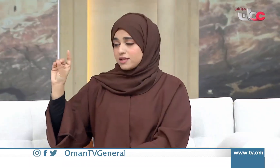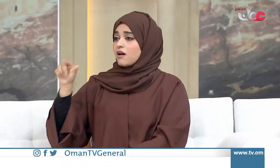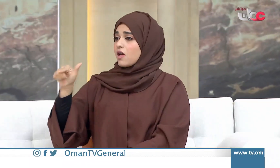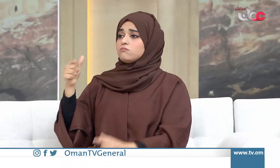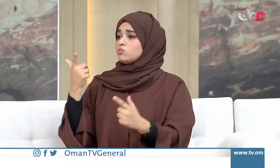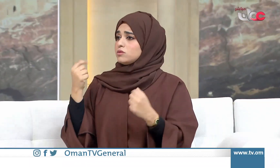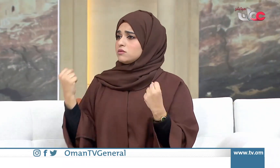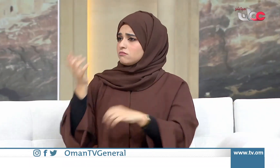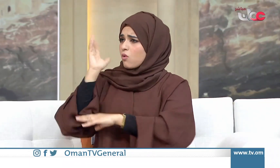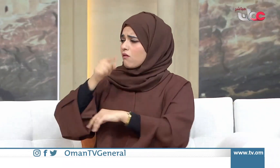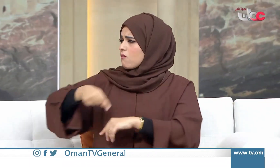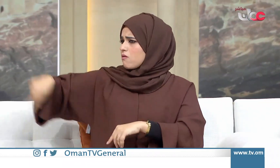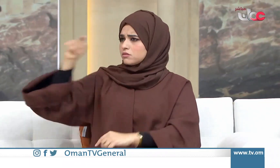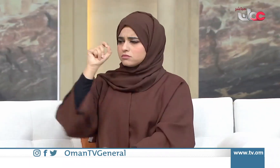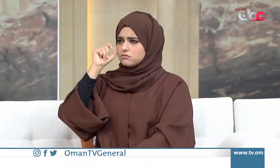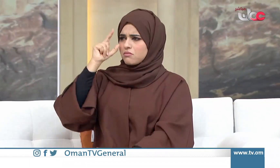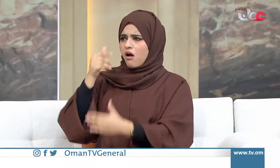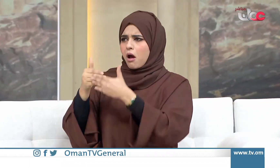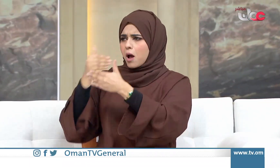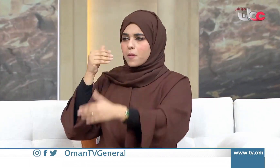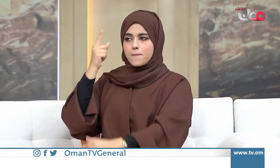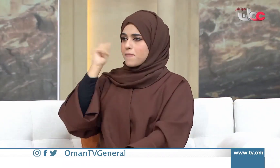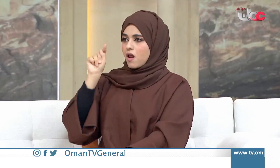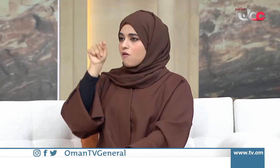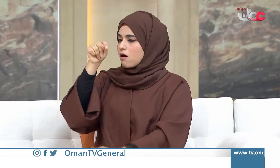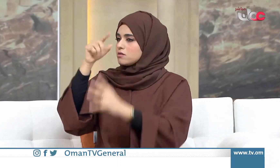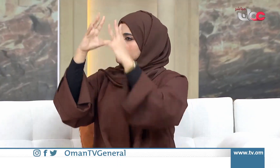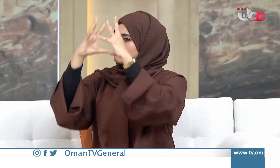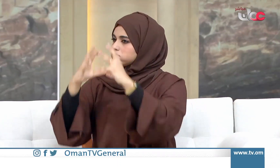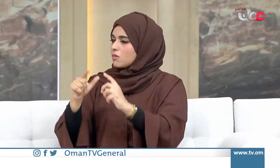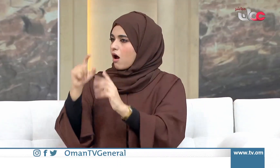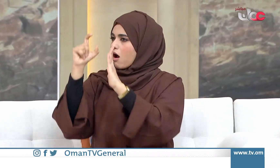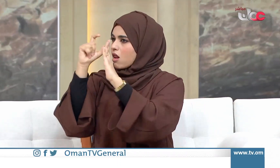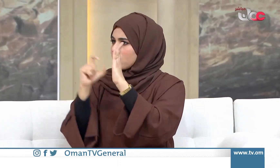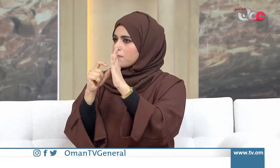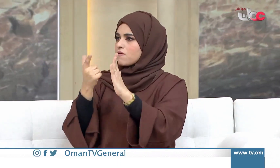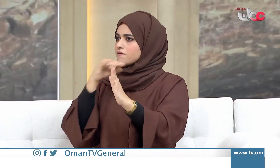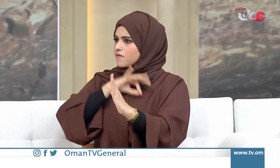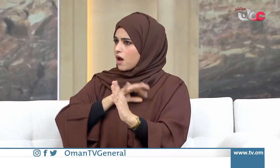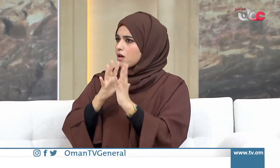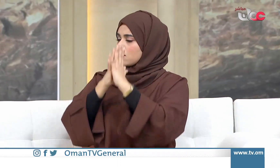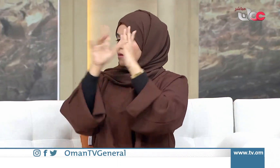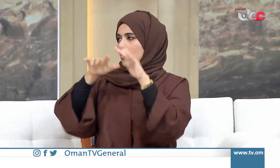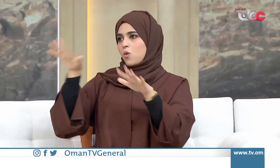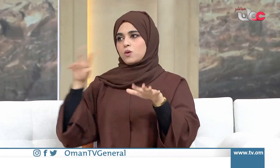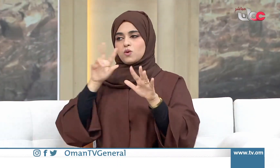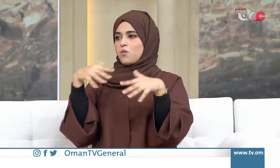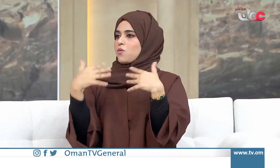منها العدد الكبير من الأشخاص من ذوي الإعاقة السمعية في السلطنة مما رفع الوعي وأيضاً أدرك